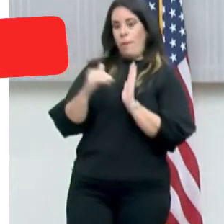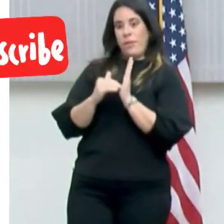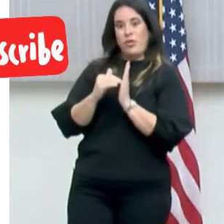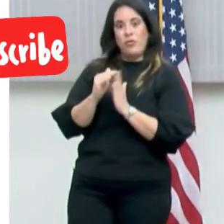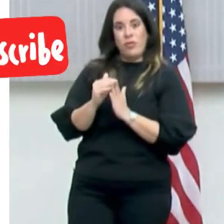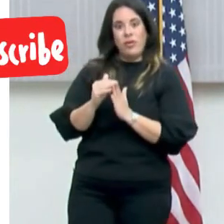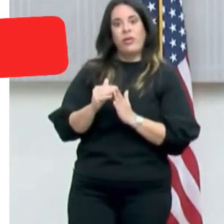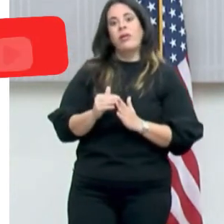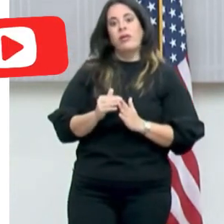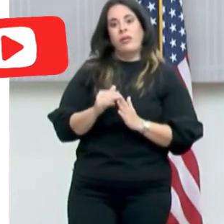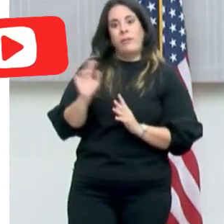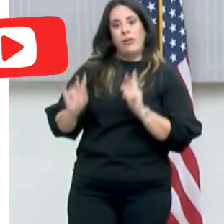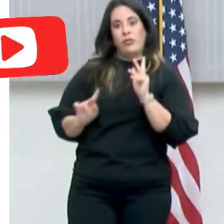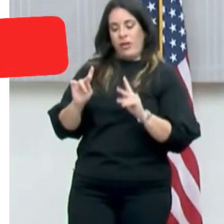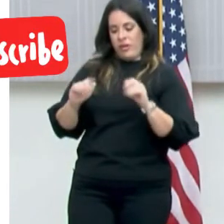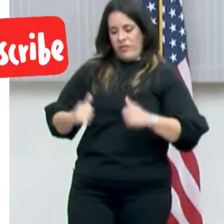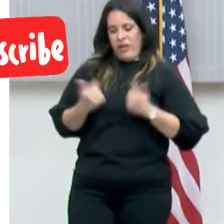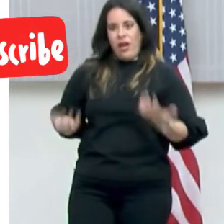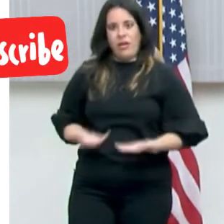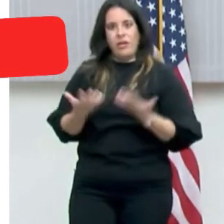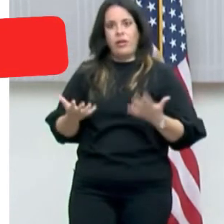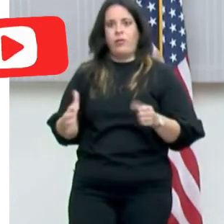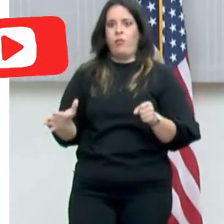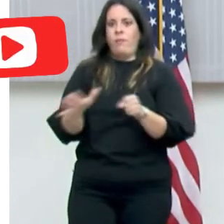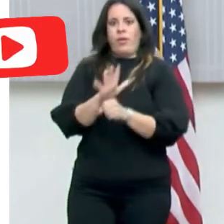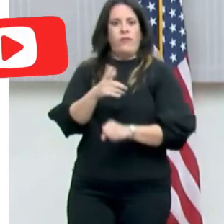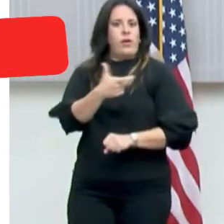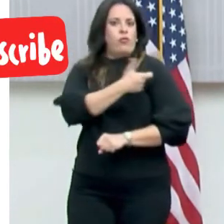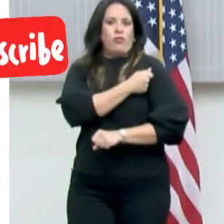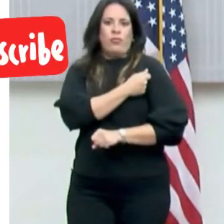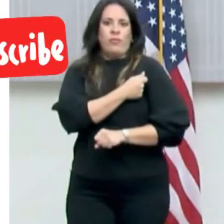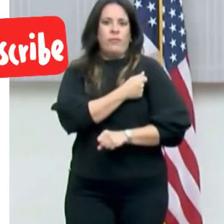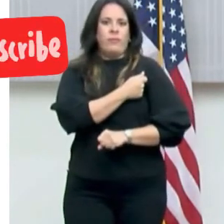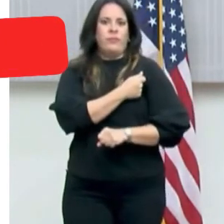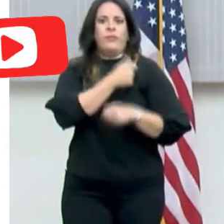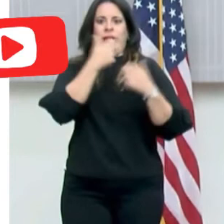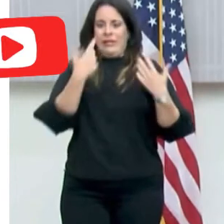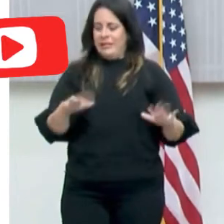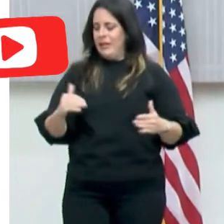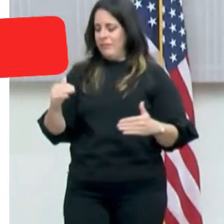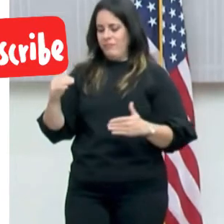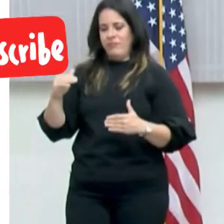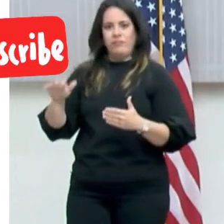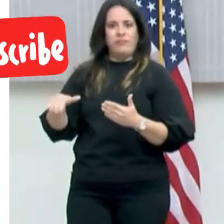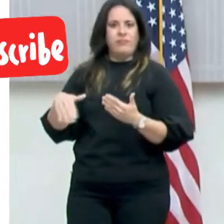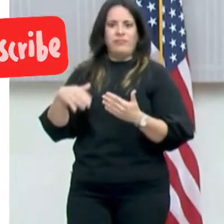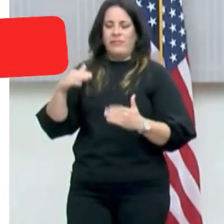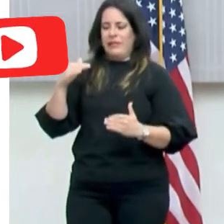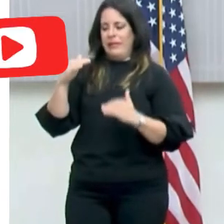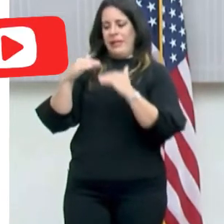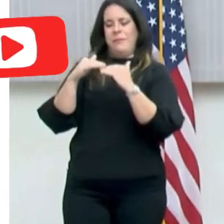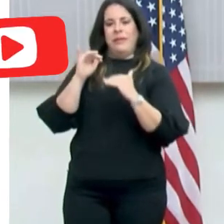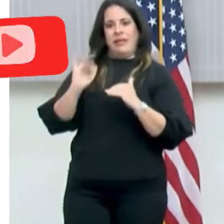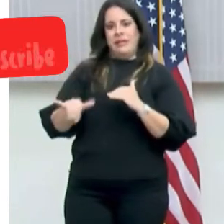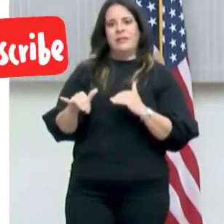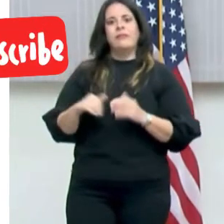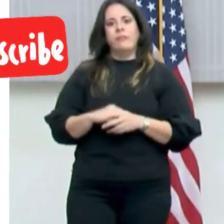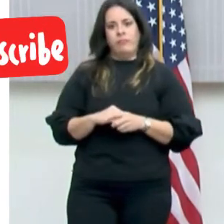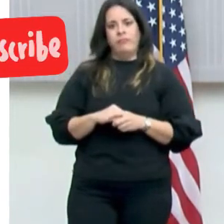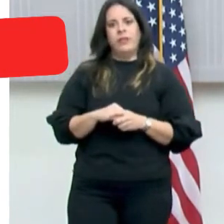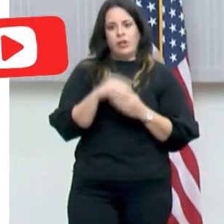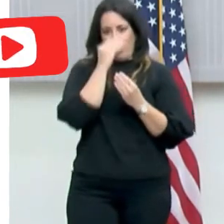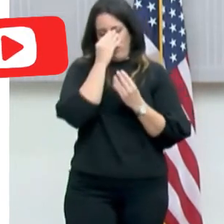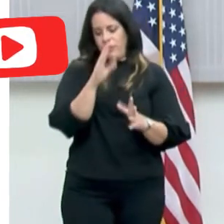de residentes de Puerto Rico totalmente vacunados. La cifra... Ya acabamos de llegar a esa cifra ahora mismo, hoy día. Se lo